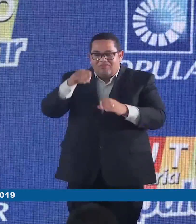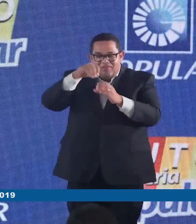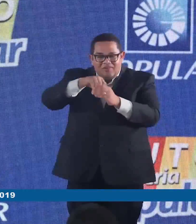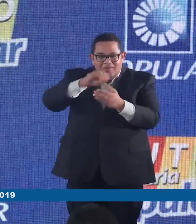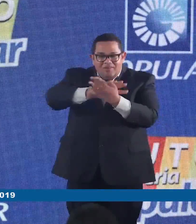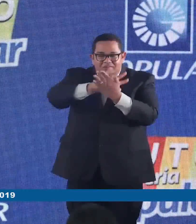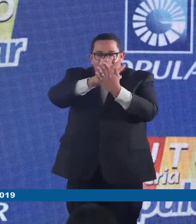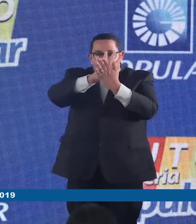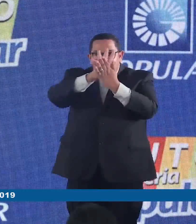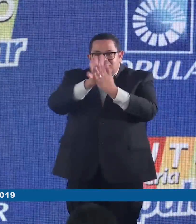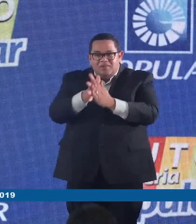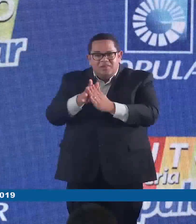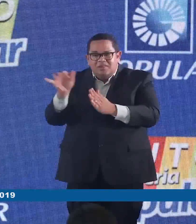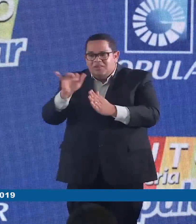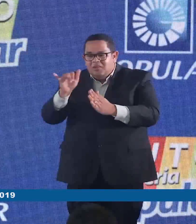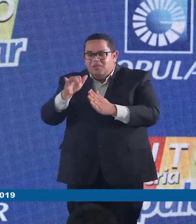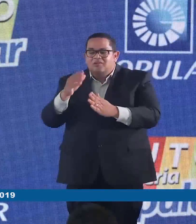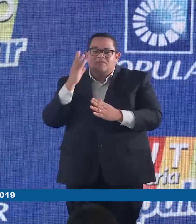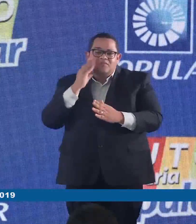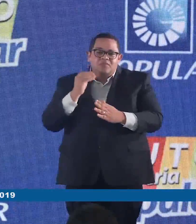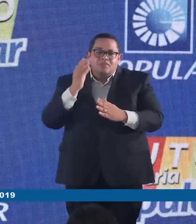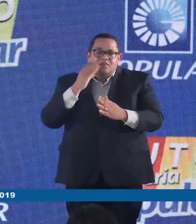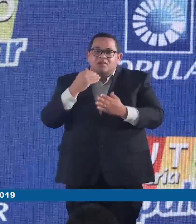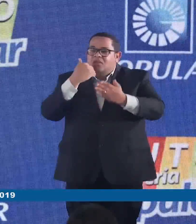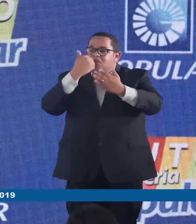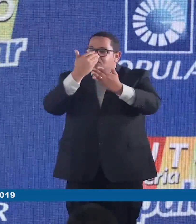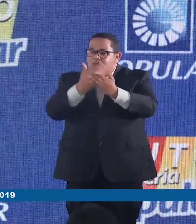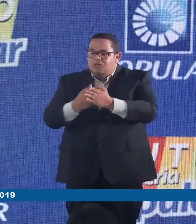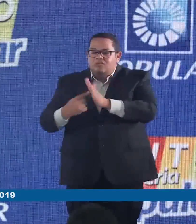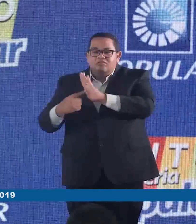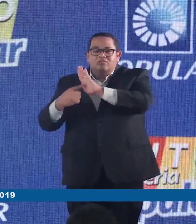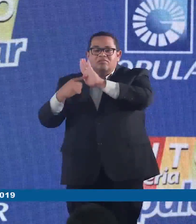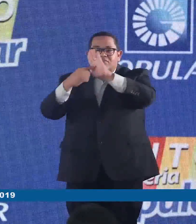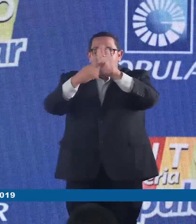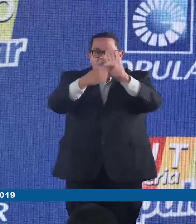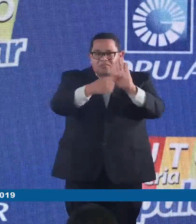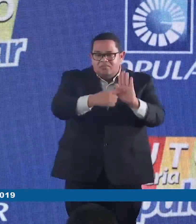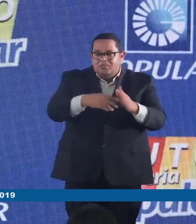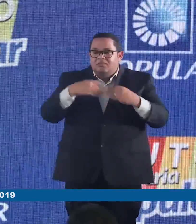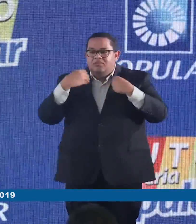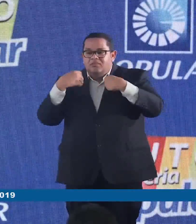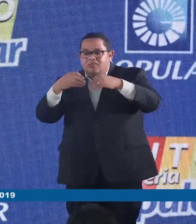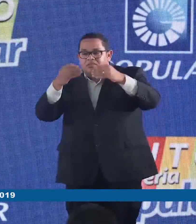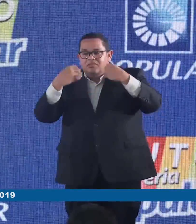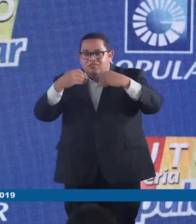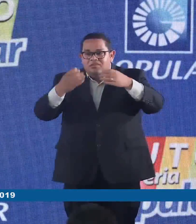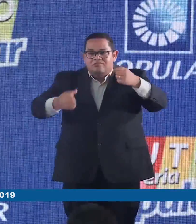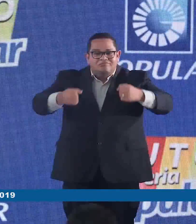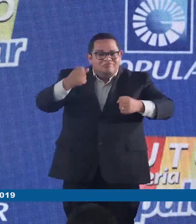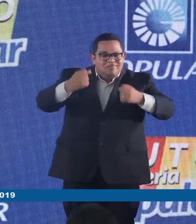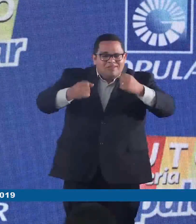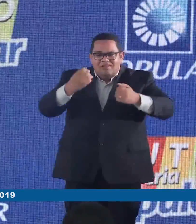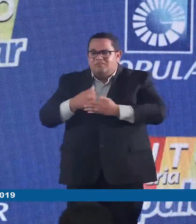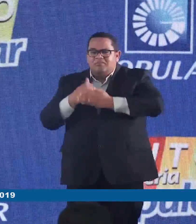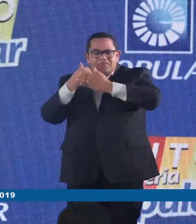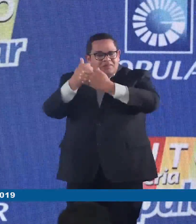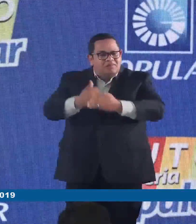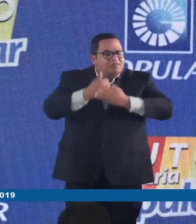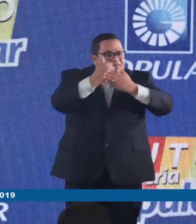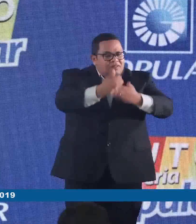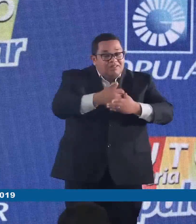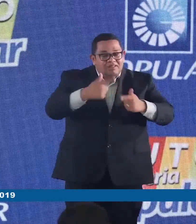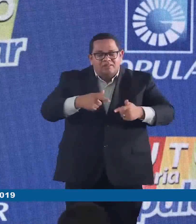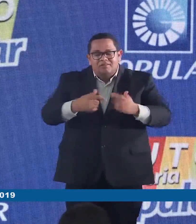innovación y ofrecimiento de nuevos servicios, productos y tecnología para mantener su liderazgo